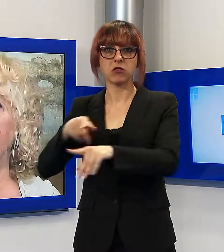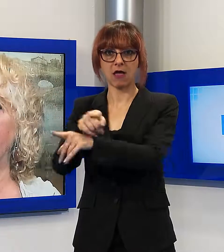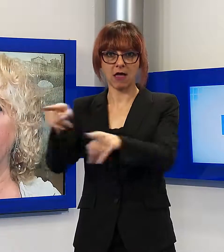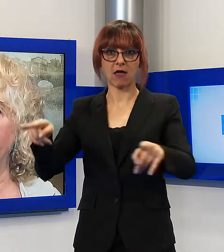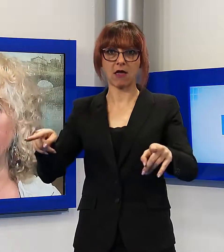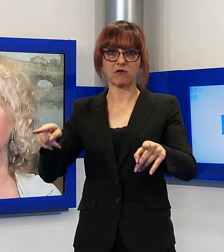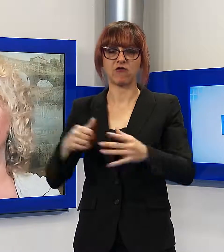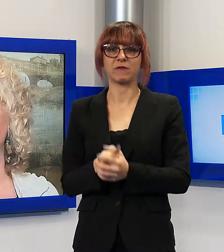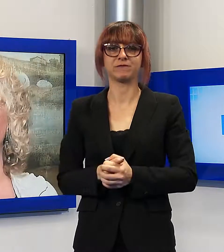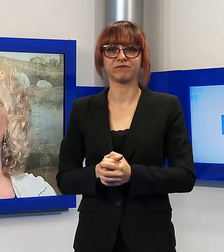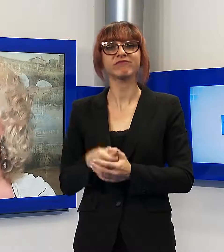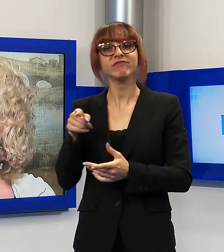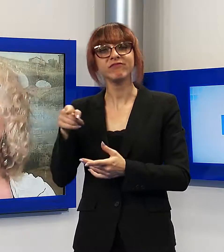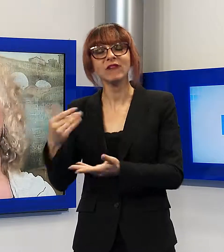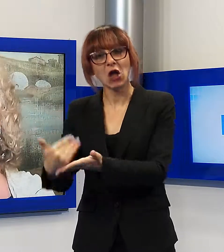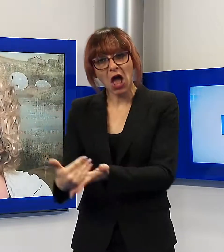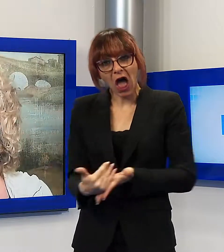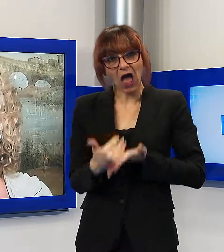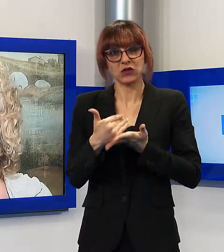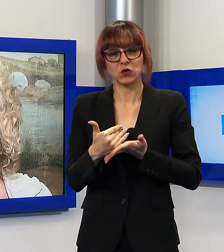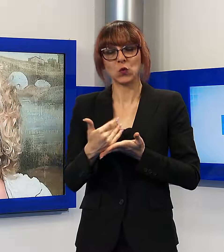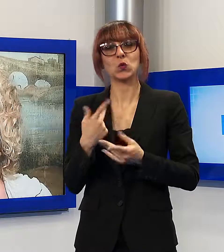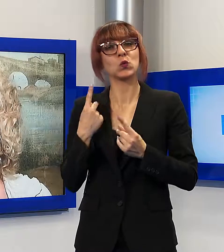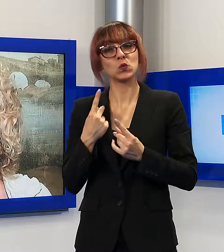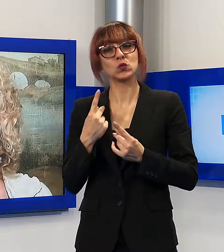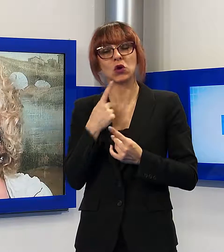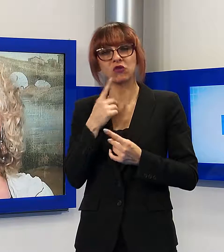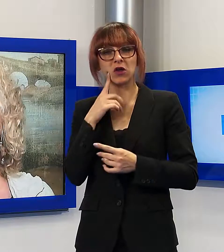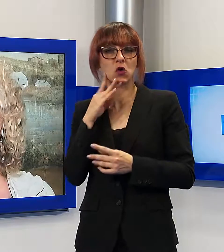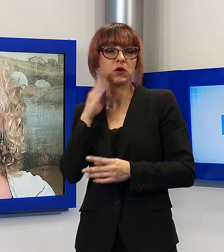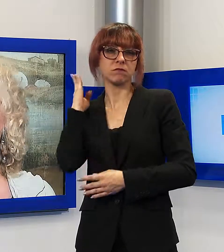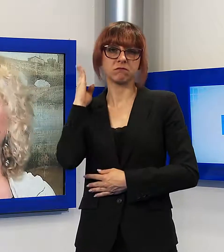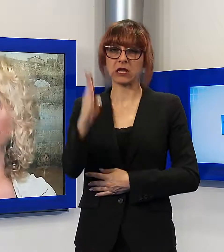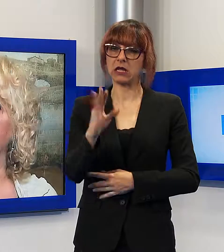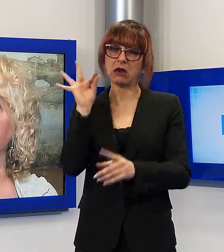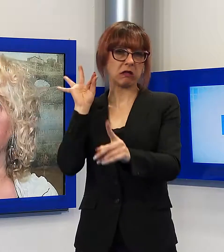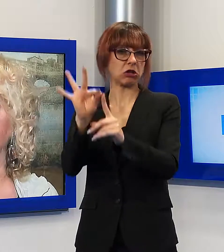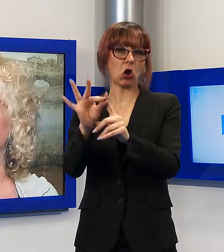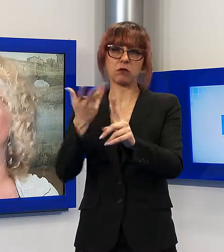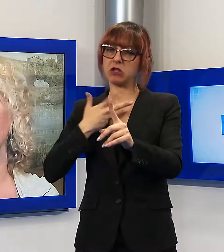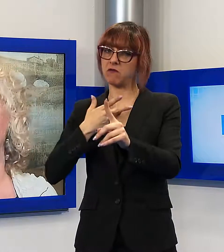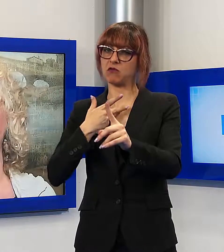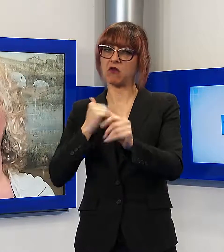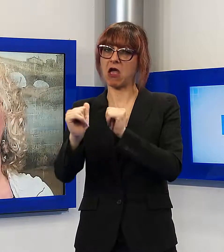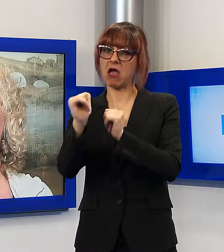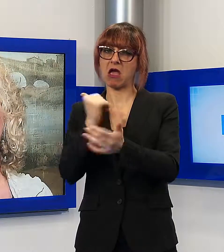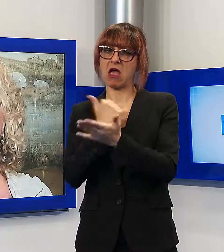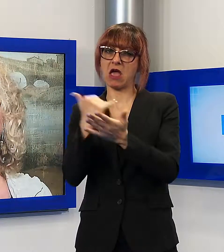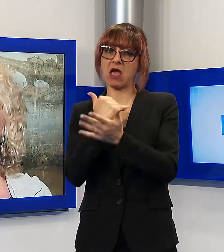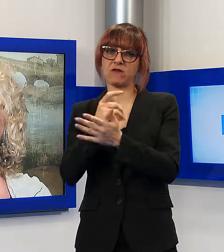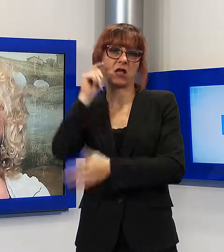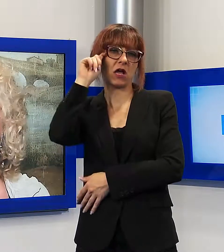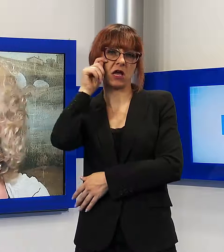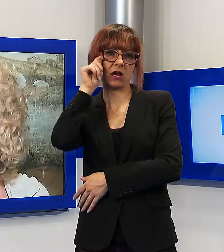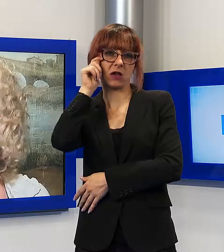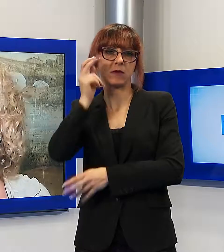l'apporto dei cittadini ci consentirà di andare in modo mirato a reprimere o a prevenire alcuni reati sul territorio. Quindi